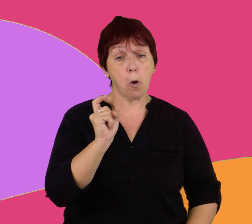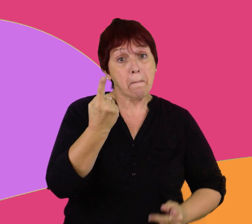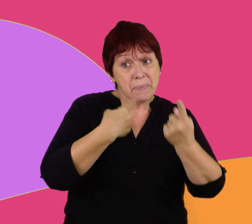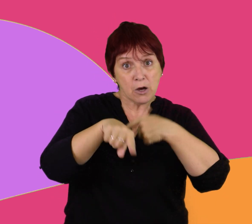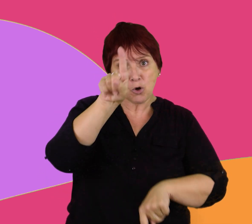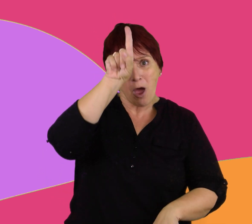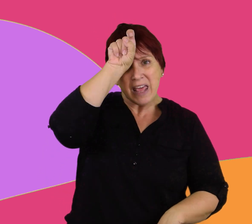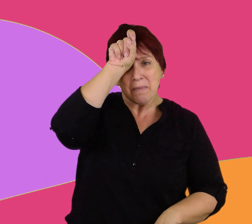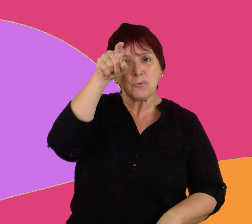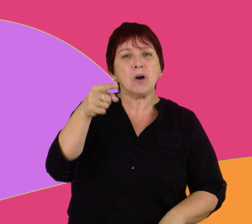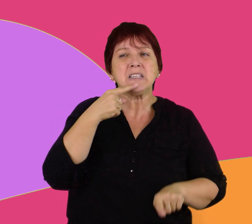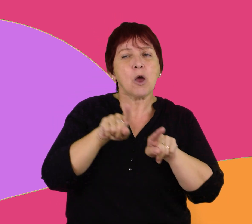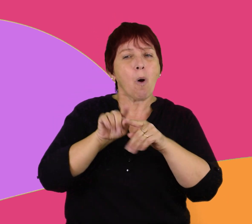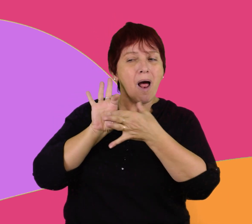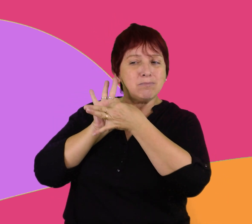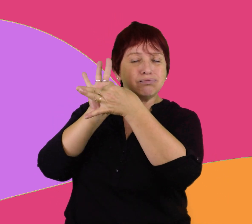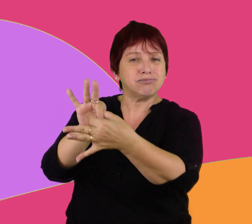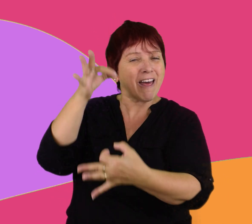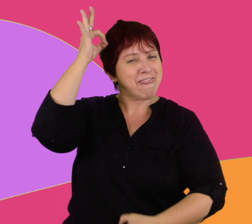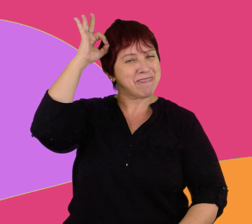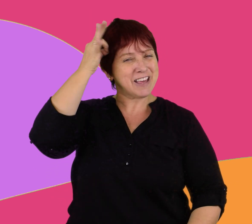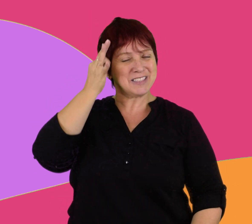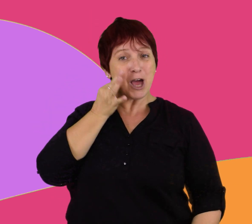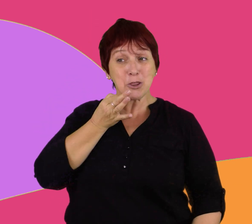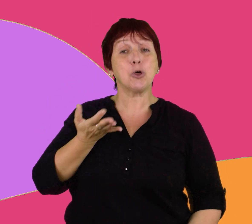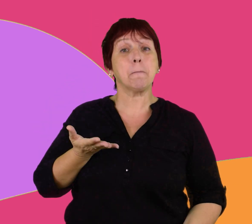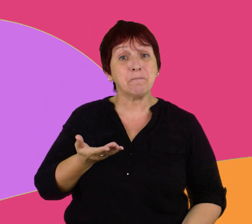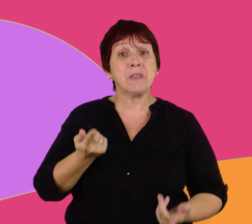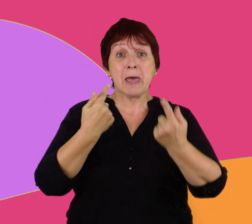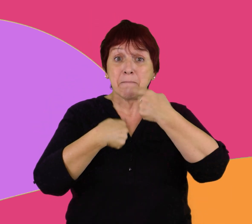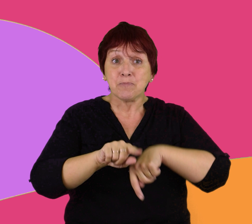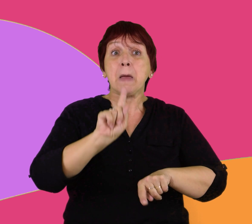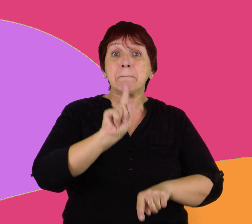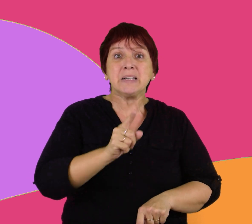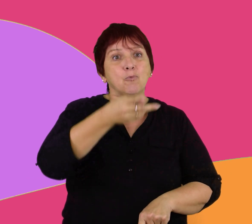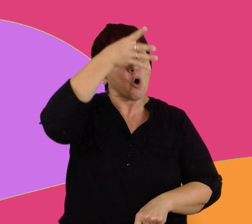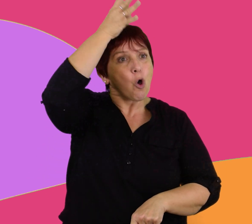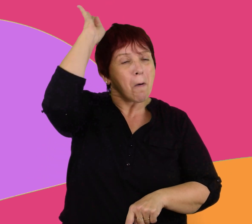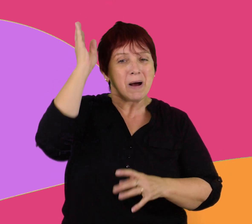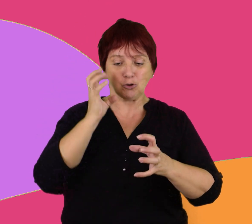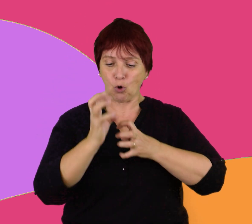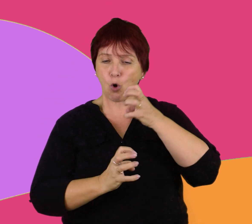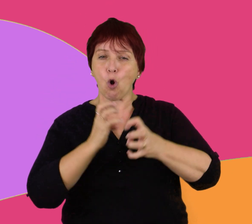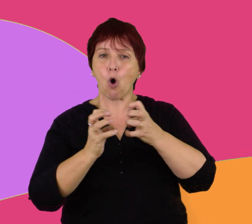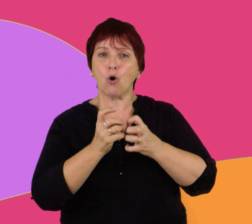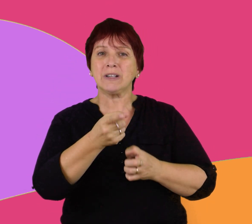En Egipto se asociaba con el desierto y en Roma se relacionaba con el color de la sangre.